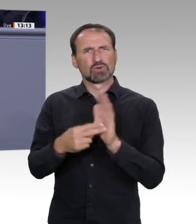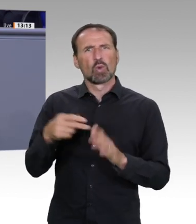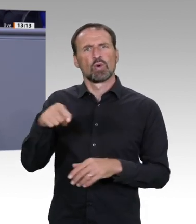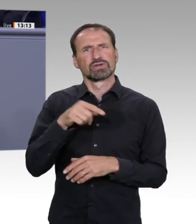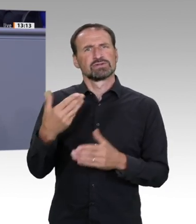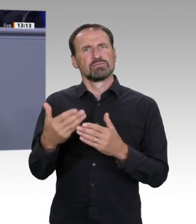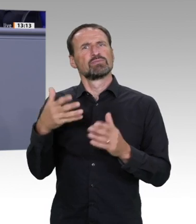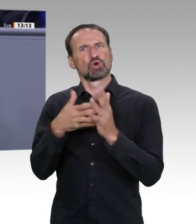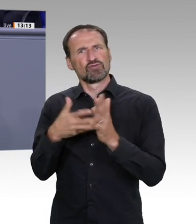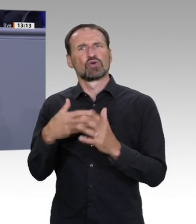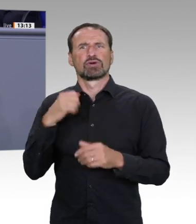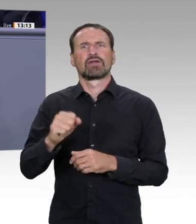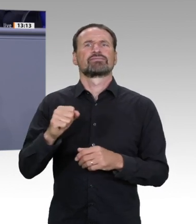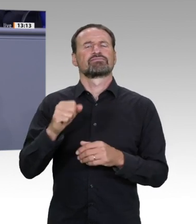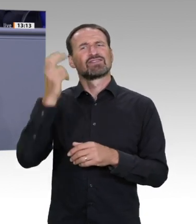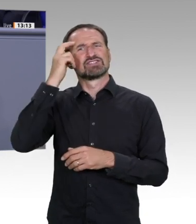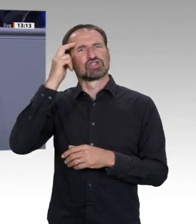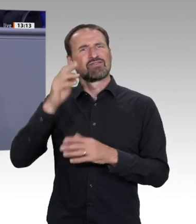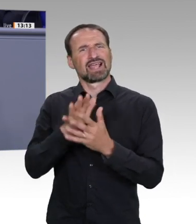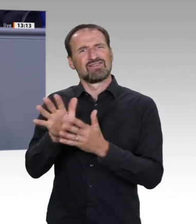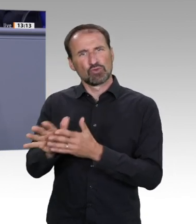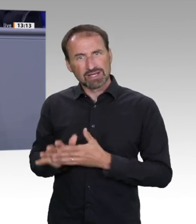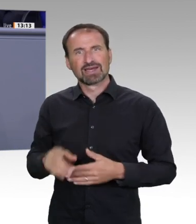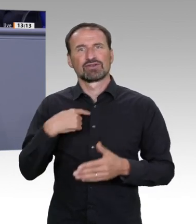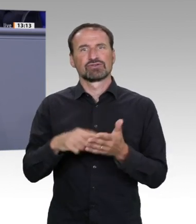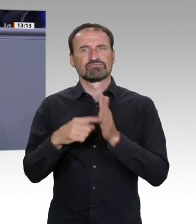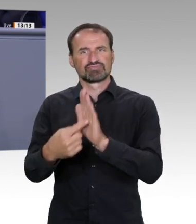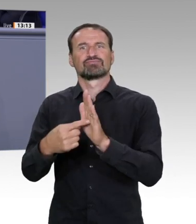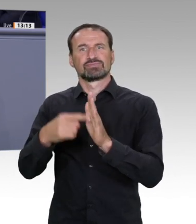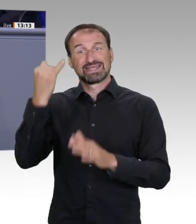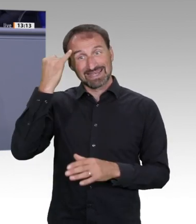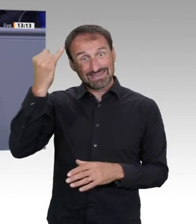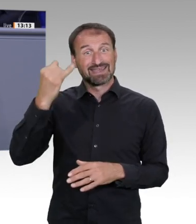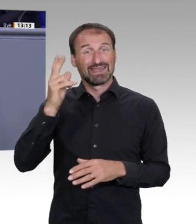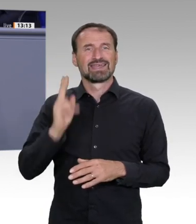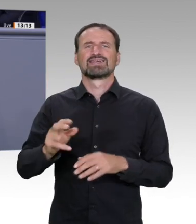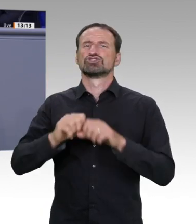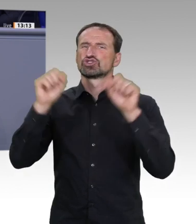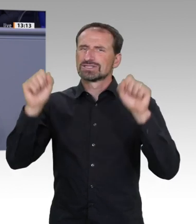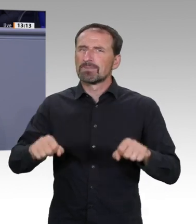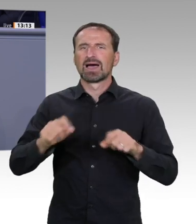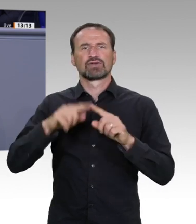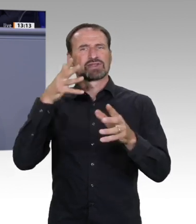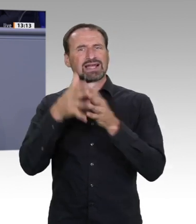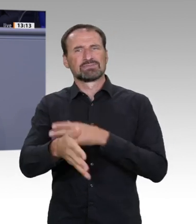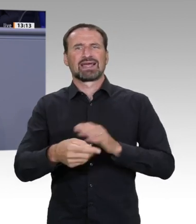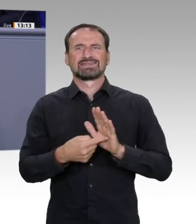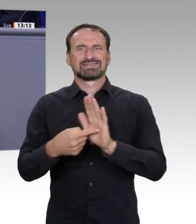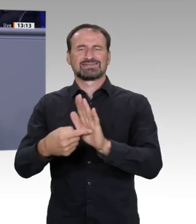Ziel muss aber die Mündigkeit für den Gebrauch und die Gestaltung digitaler Technologien sein